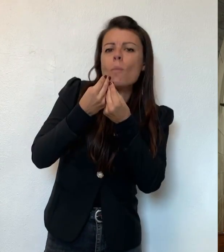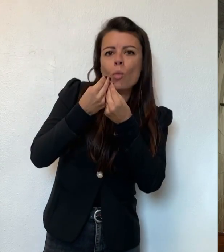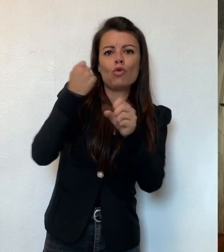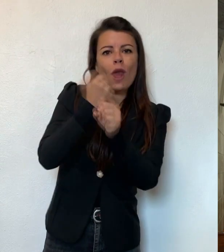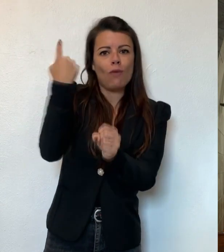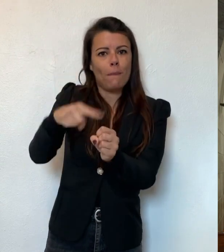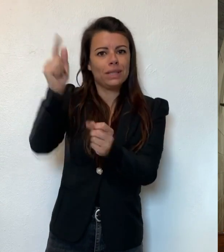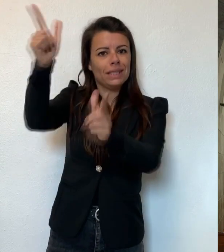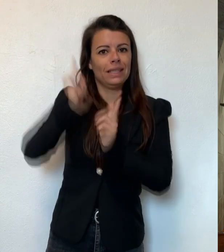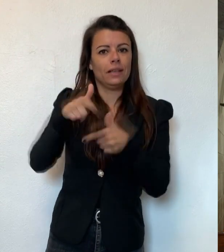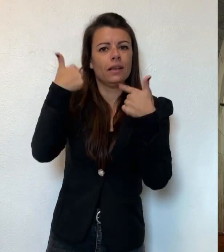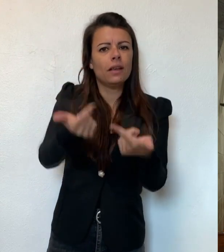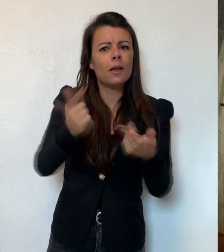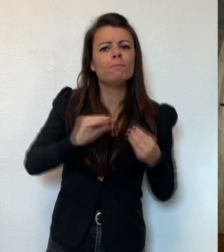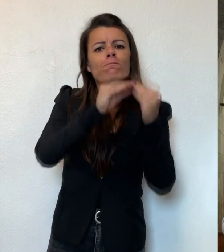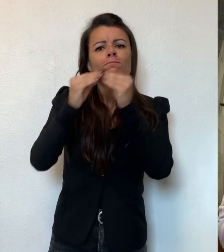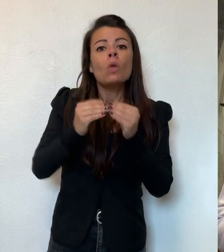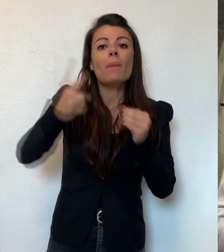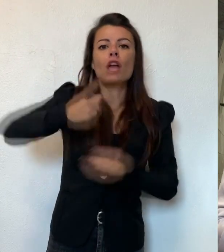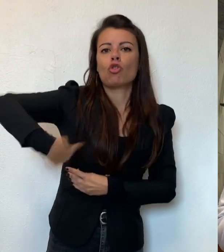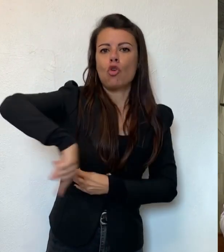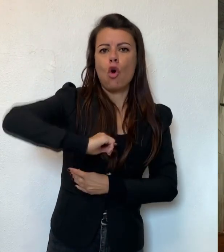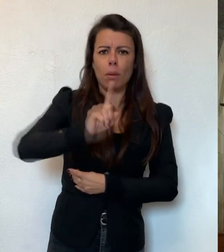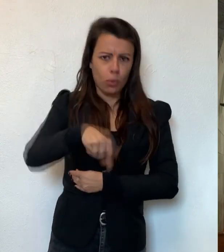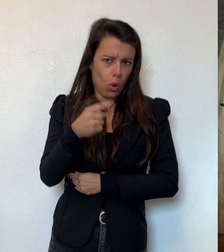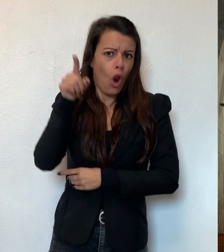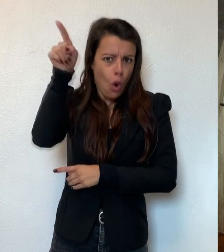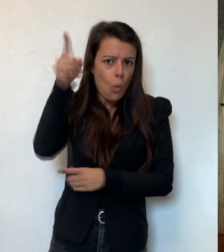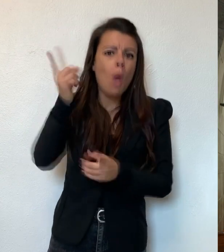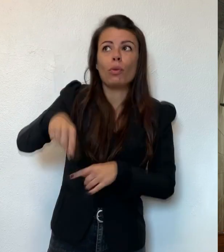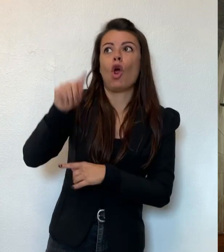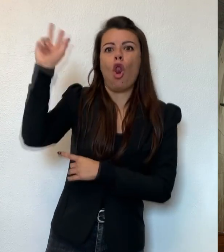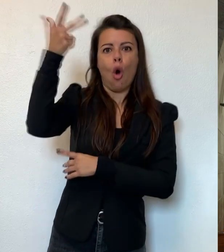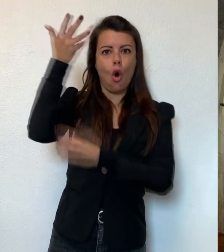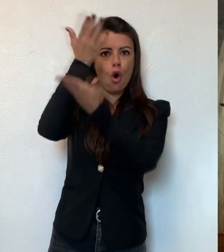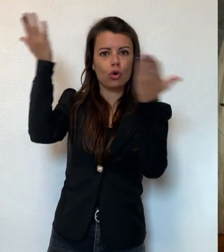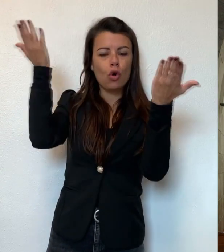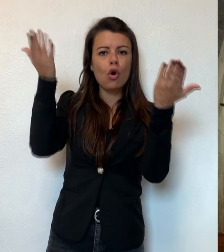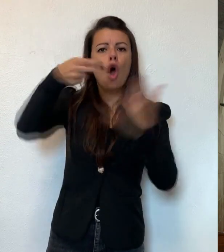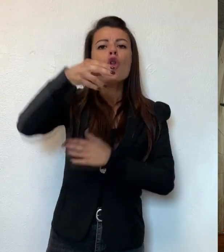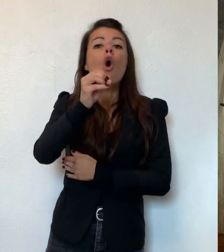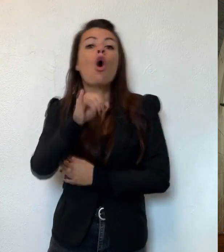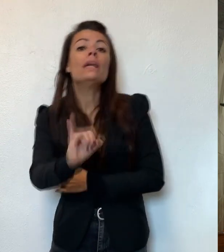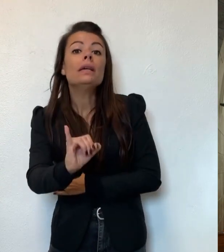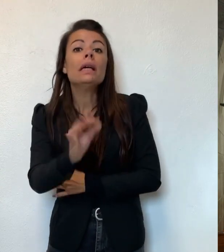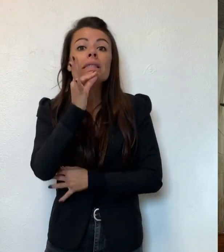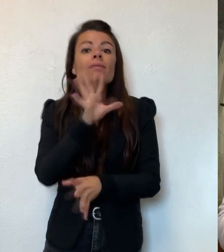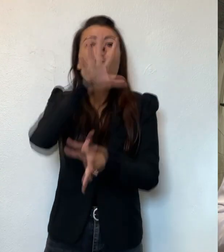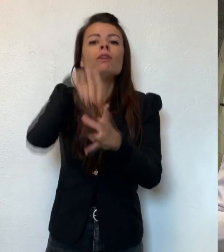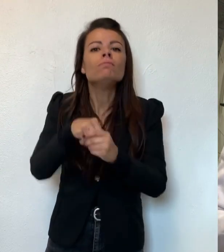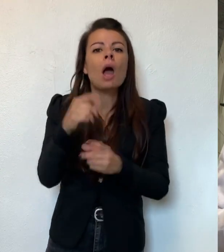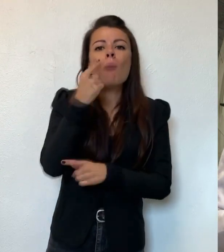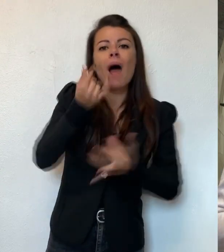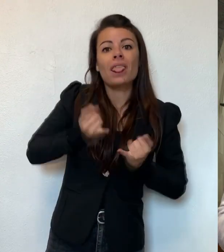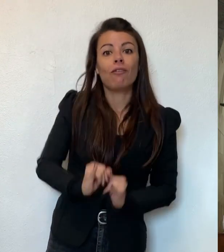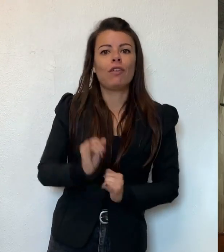È un operare per noi, ma anche per lui, o meglio per loro. È un noi comprensivo appunto del